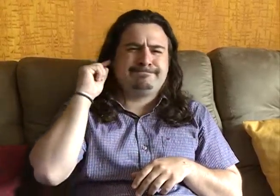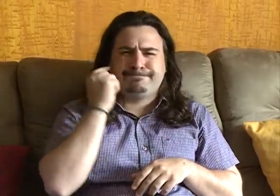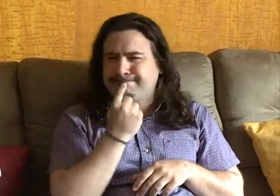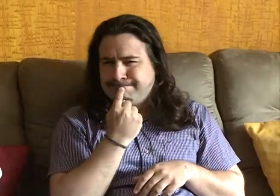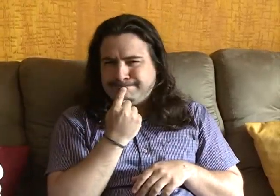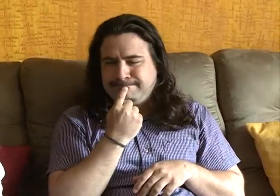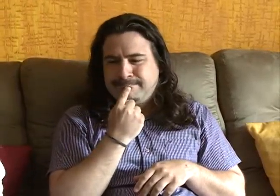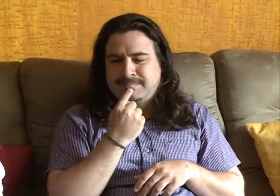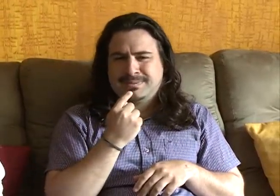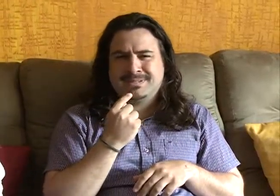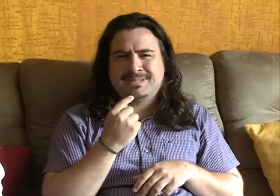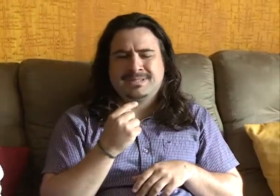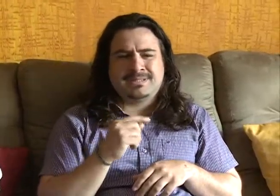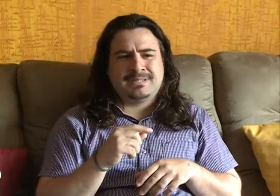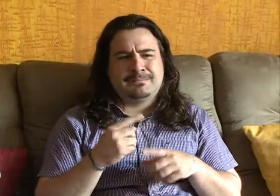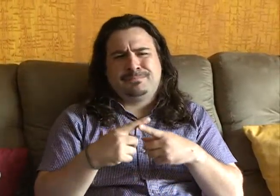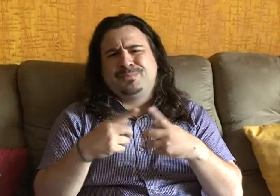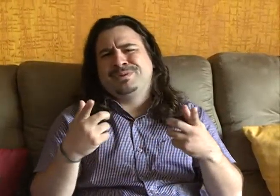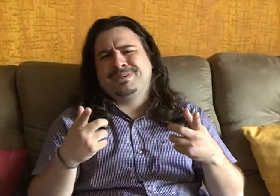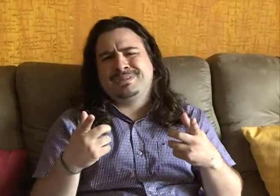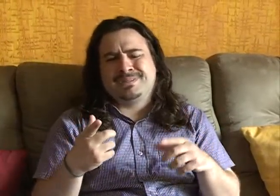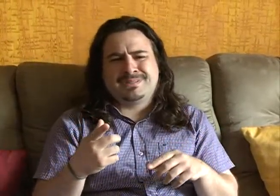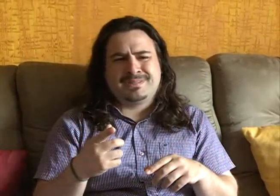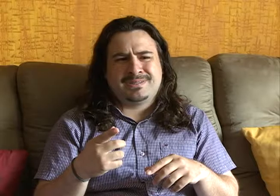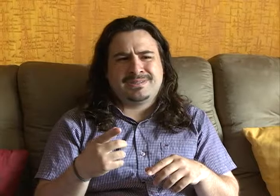Não tenha um preconceito com os surdos, porque isso é desnecessário.